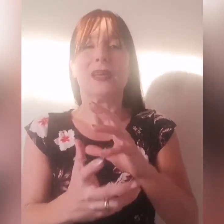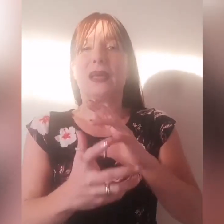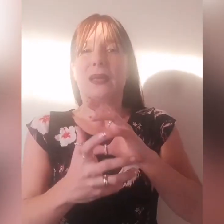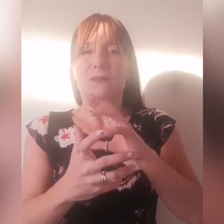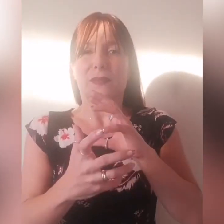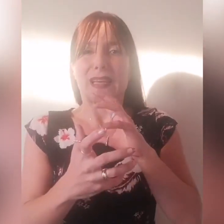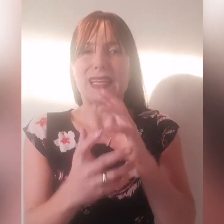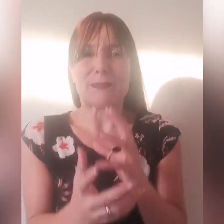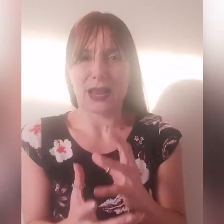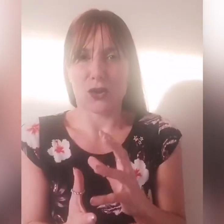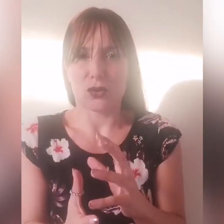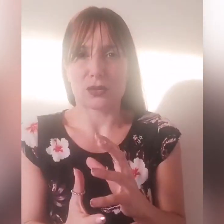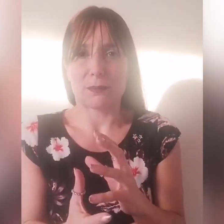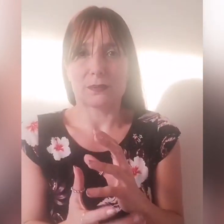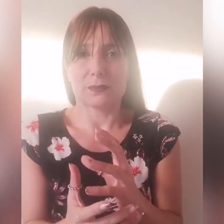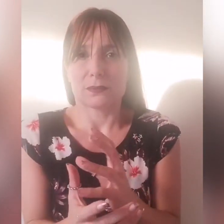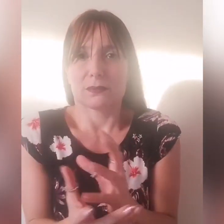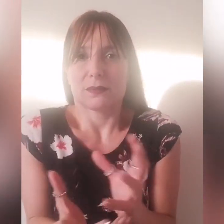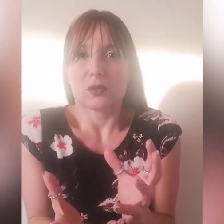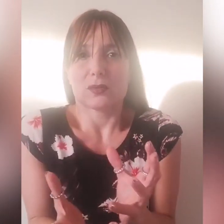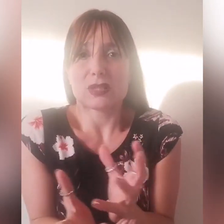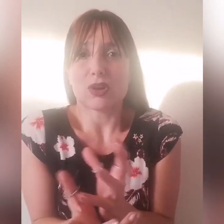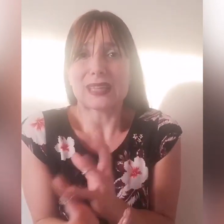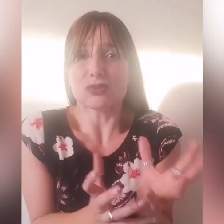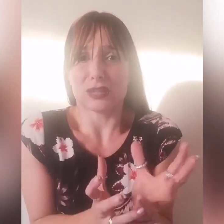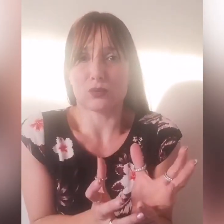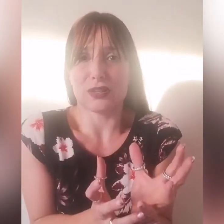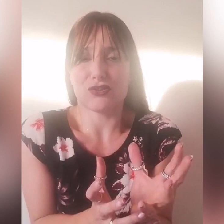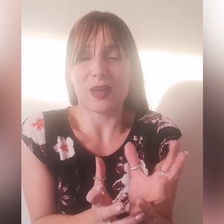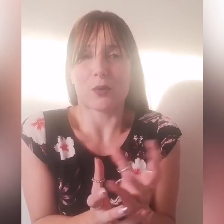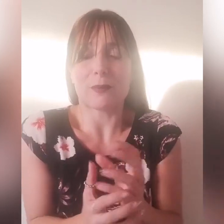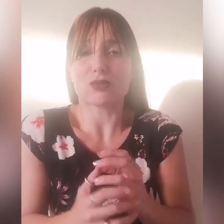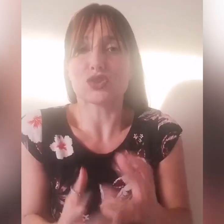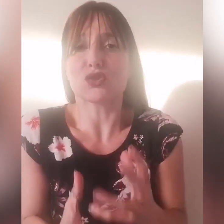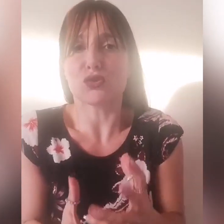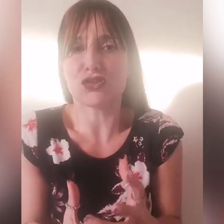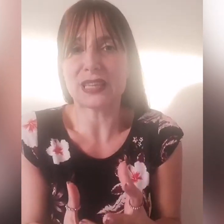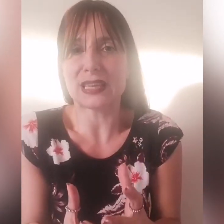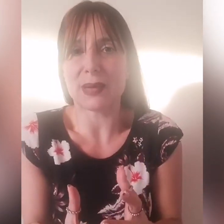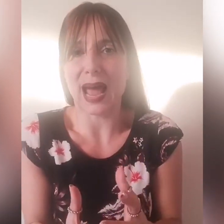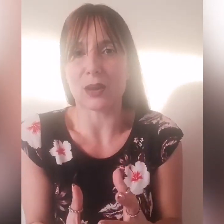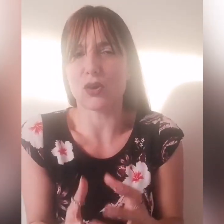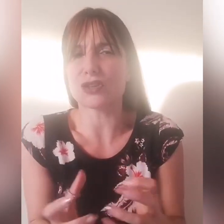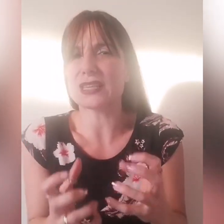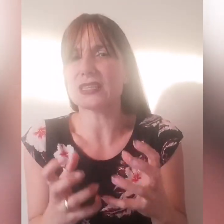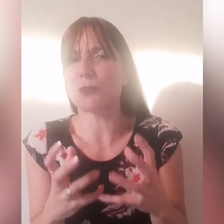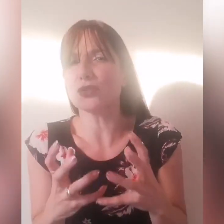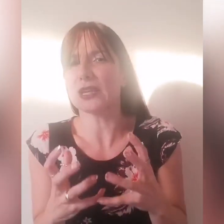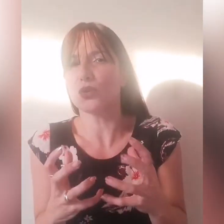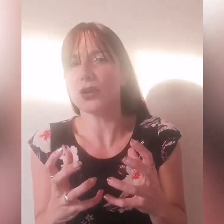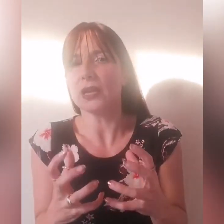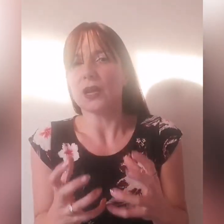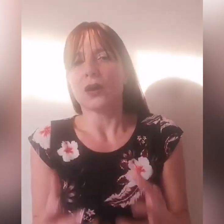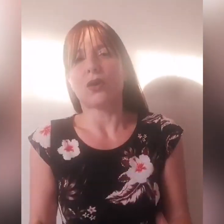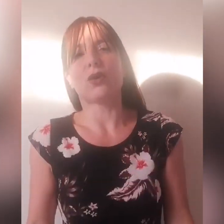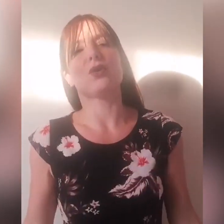liberalo, sono andato dai tuoi discepoli ma non sono riusciti a liberarlo, cosa risponde lui? Oh